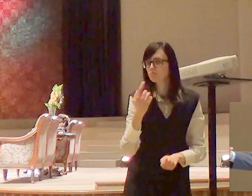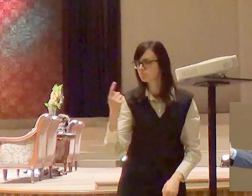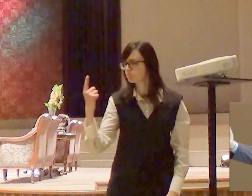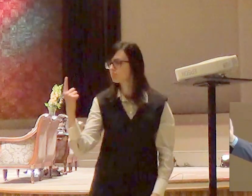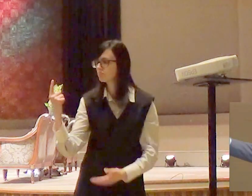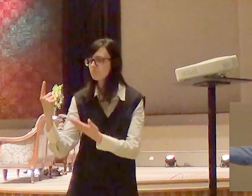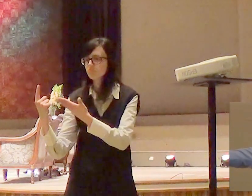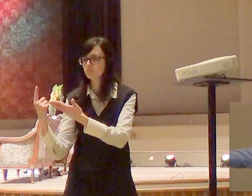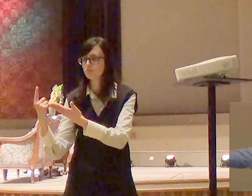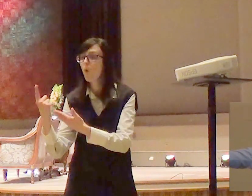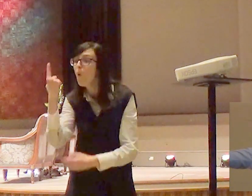soram